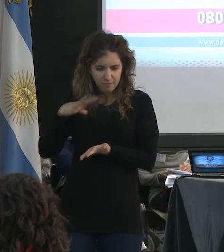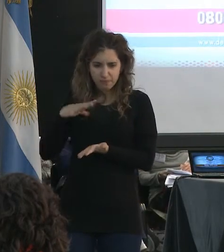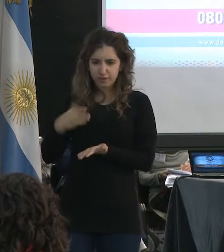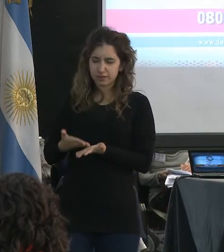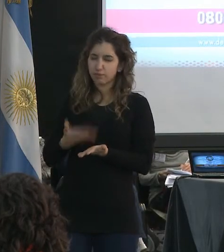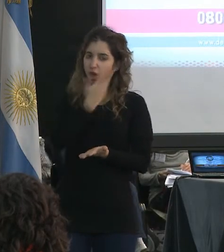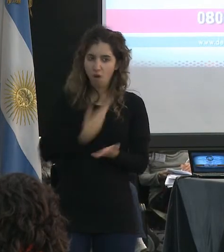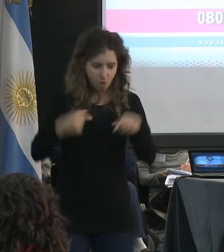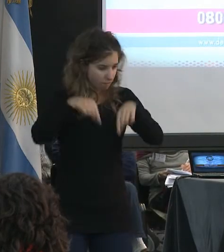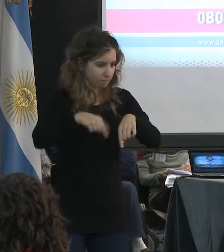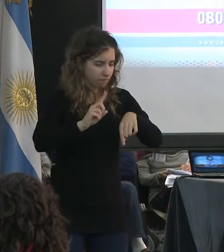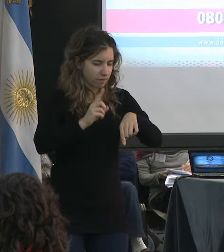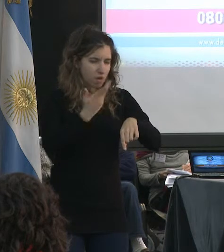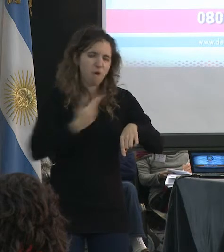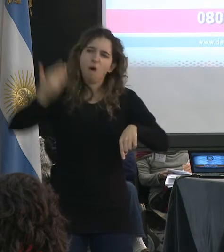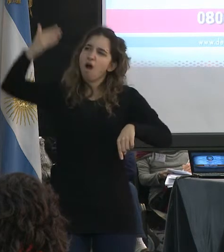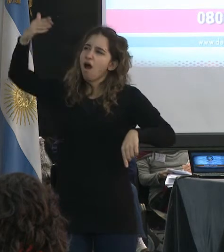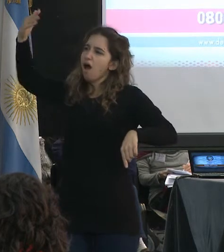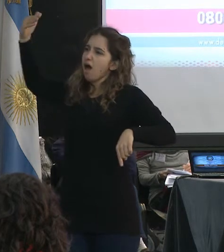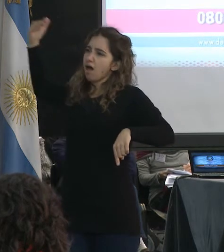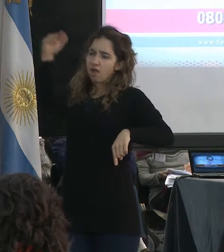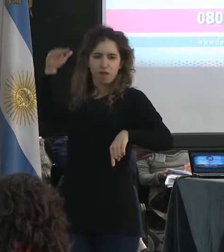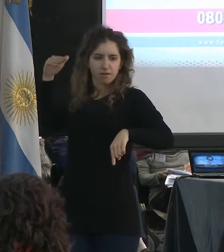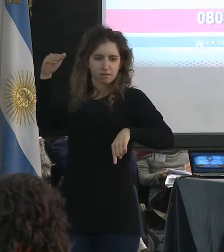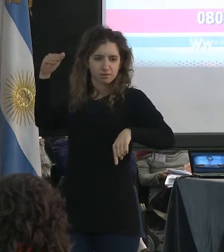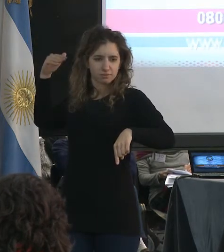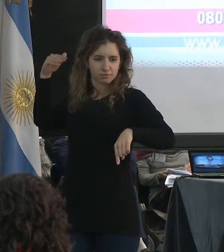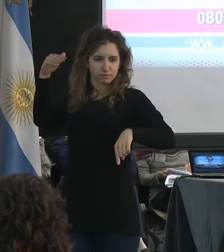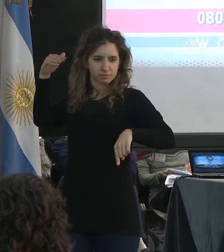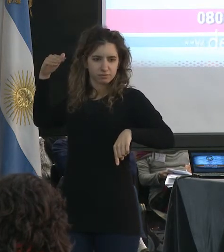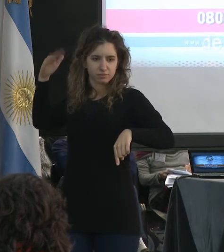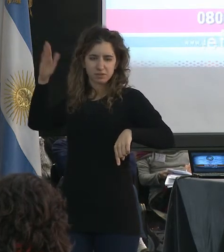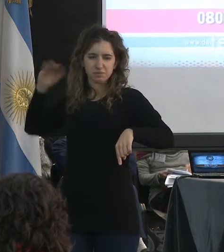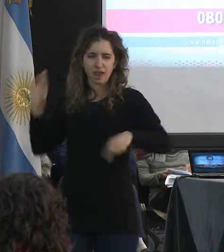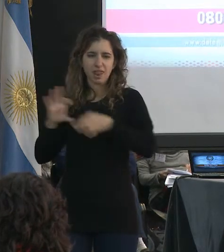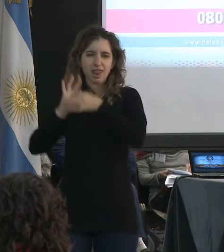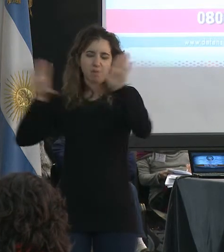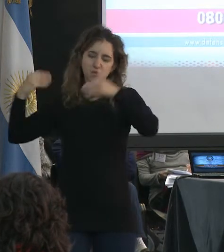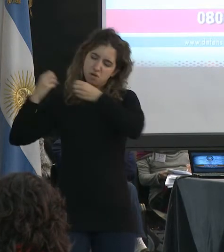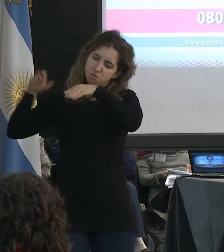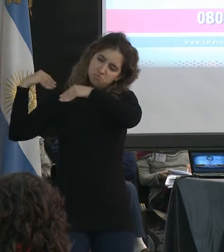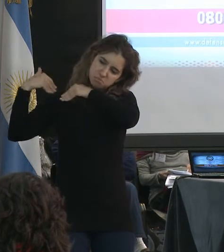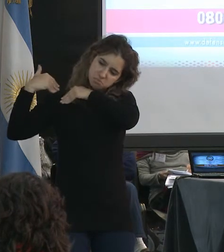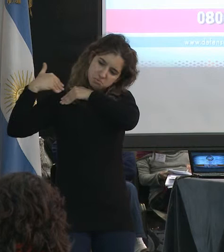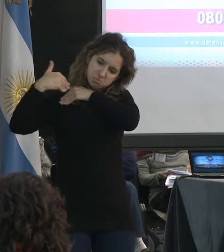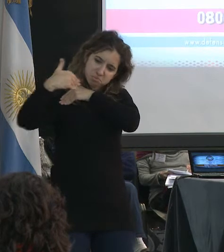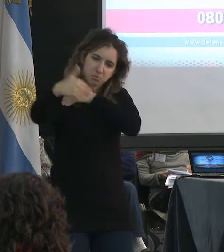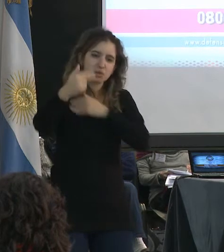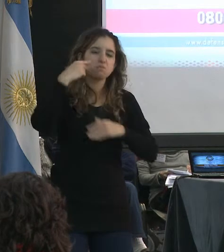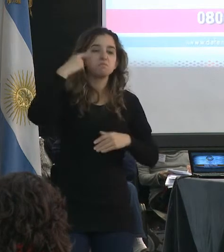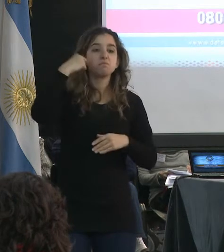no es de este gobierno, es desde años A, desde cuando explotó la democracia prácticamente y afortunadamente, en